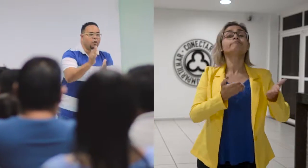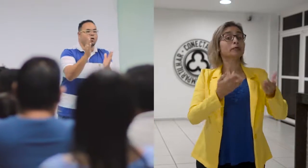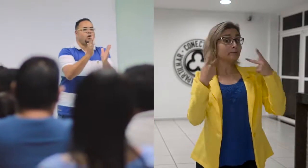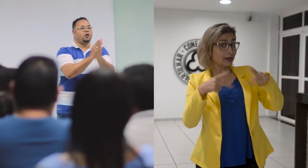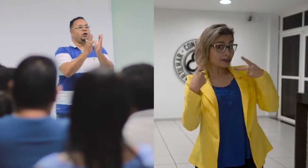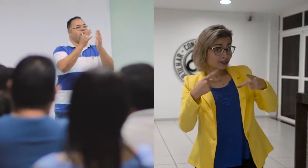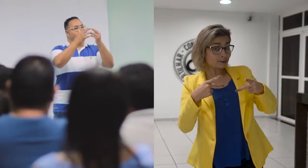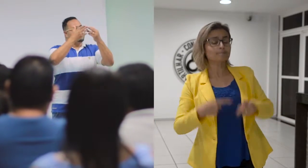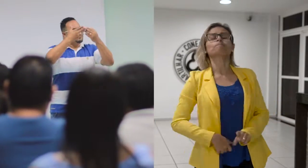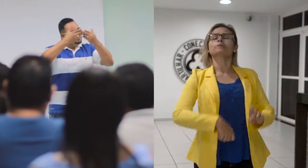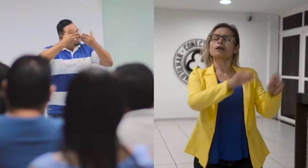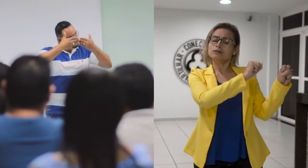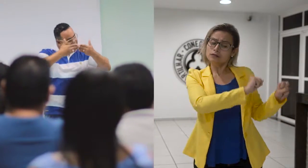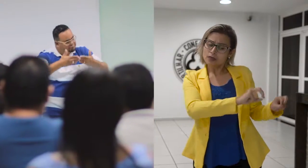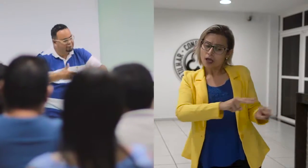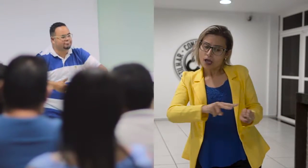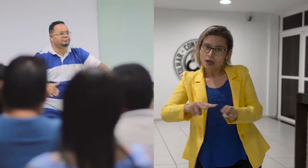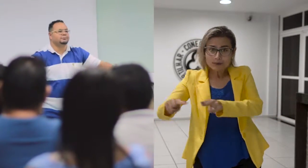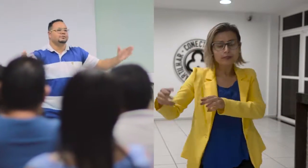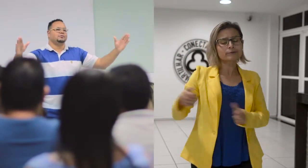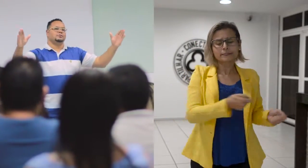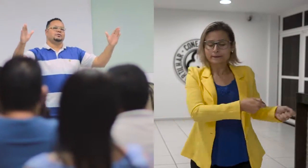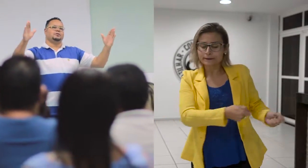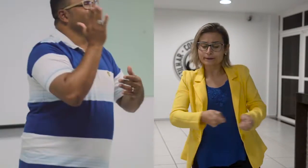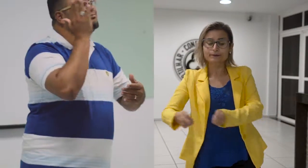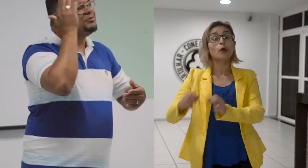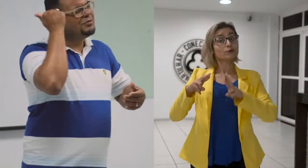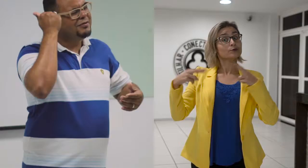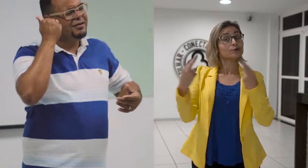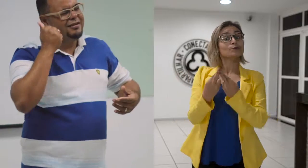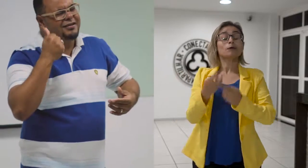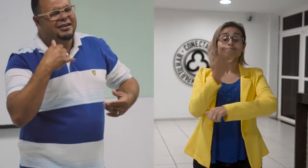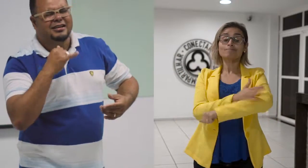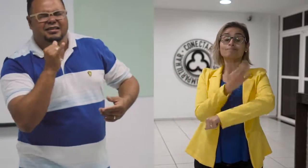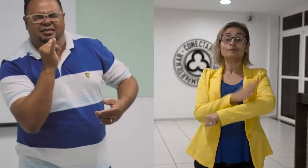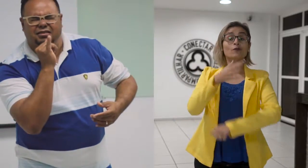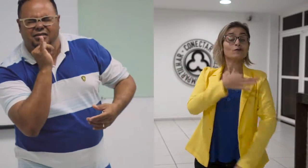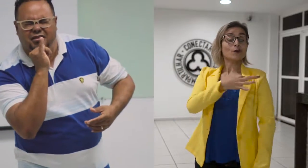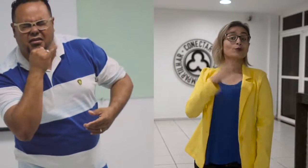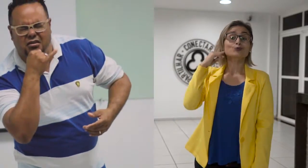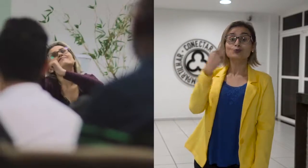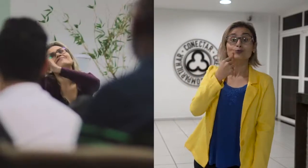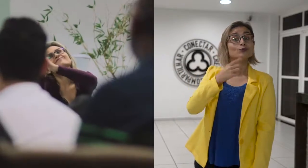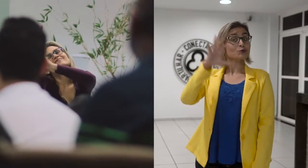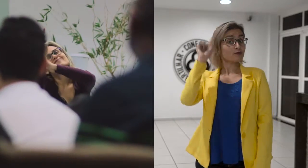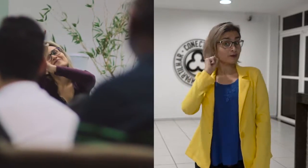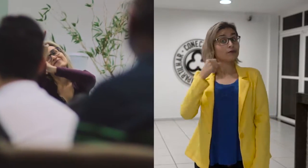Semanalmente, nos reunimos para treinamento de voluntários surdos e ouvintes. Eu sou Seissa Saúde.